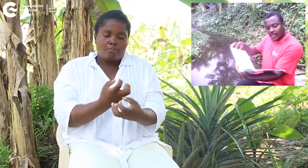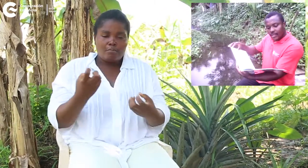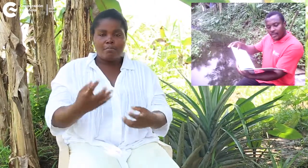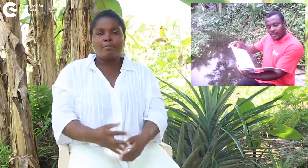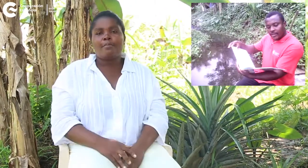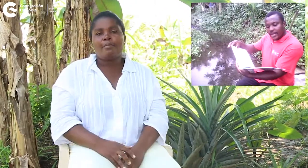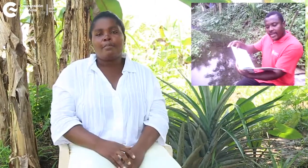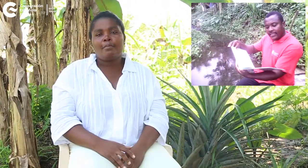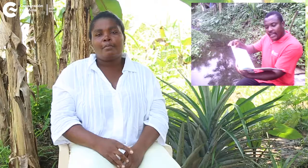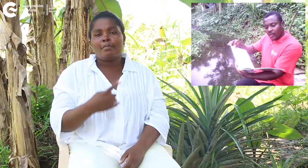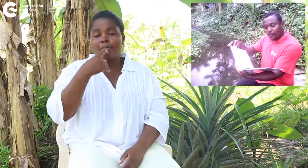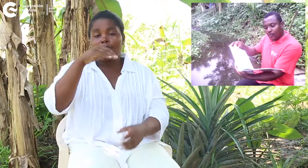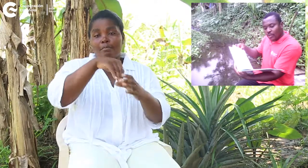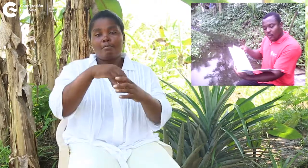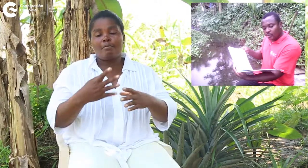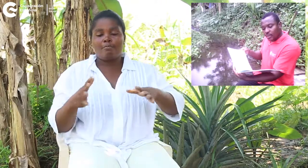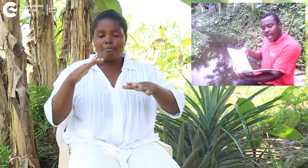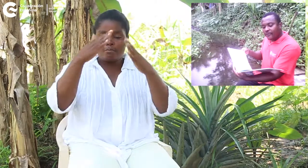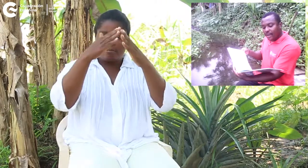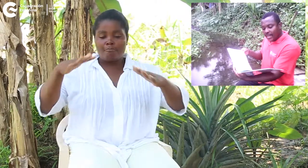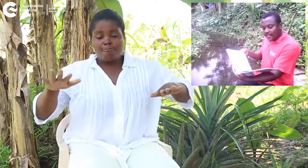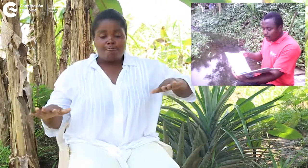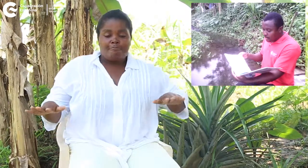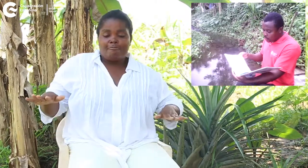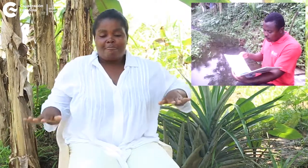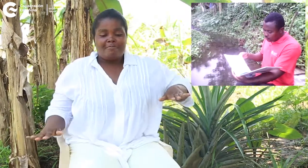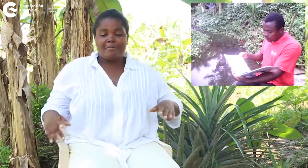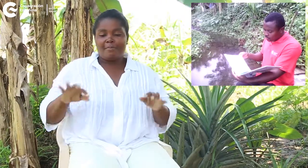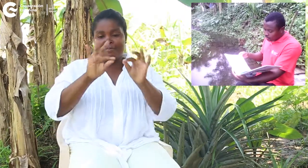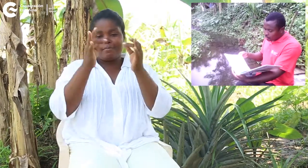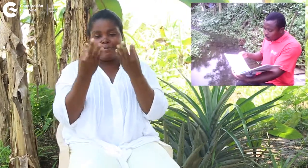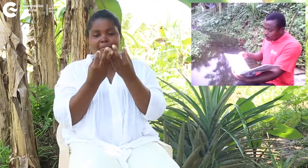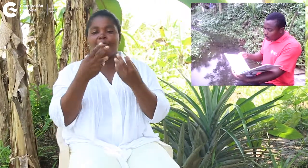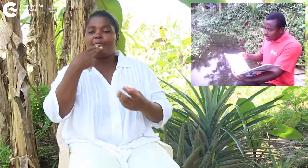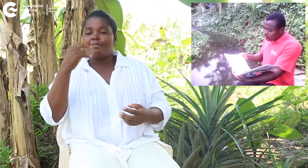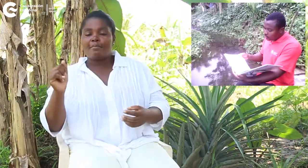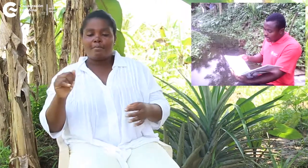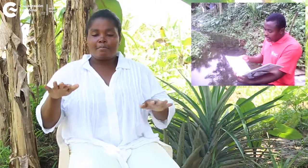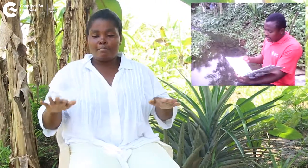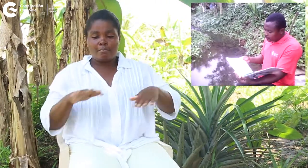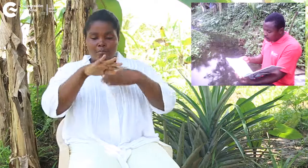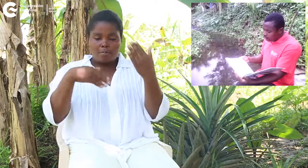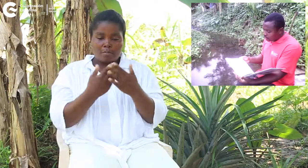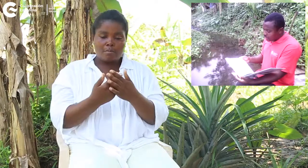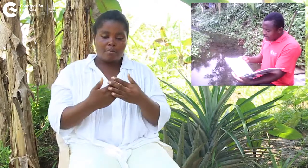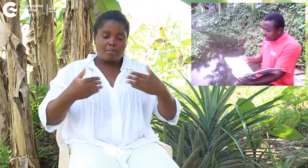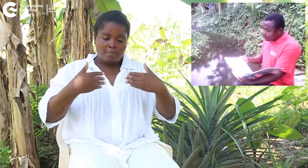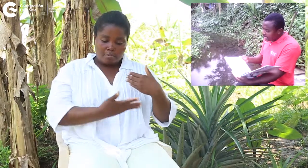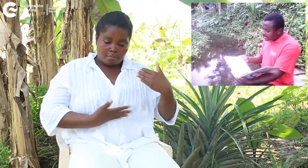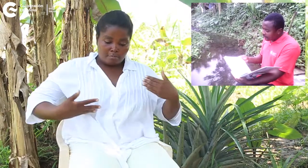Y en la casa de los pingüinos hay familias de pingüinos. Todos los años las chicas pingüinos se empiezan a